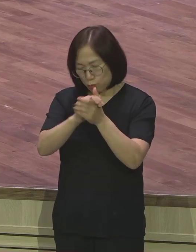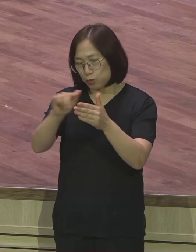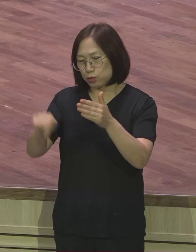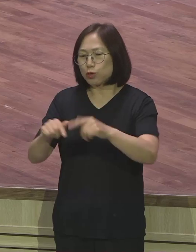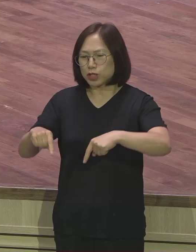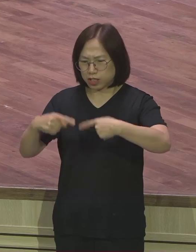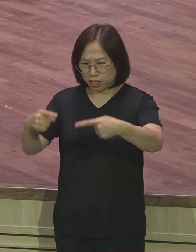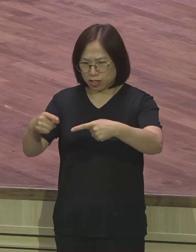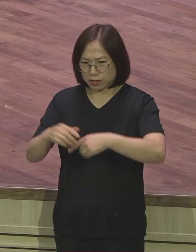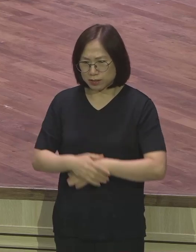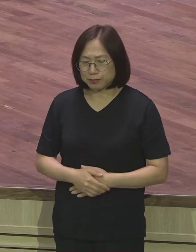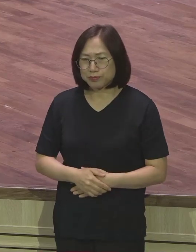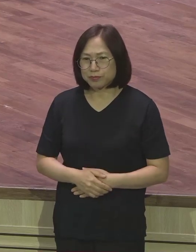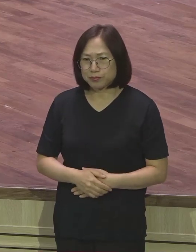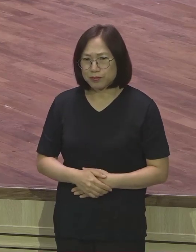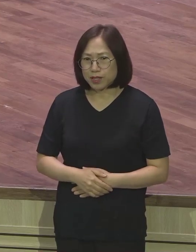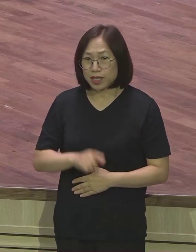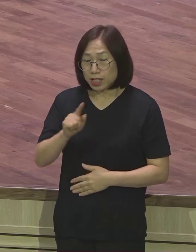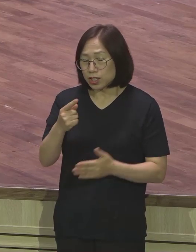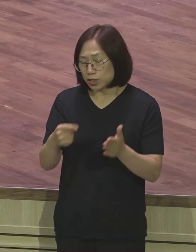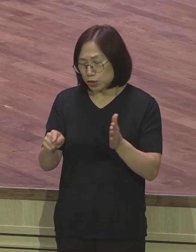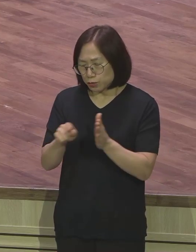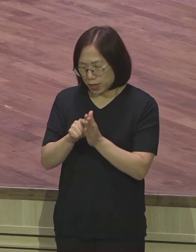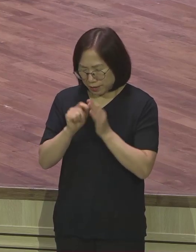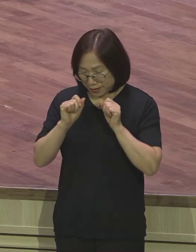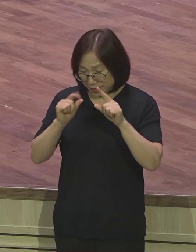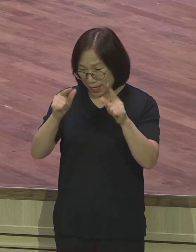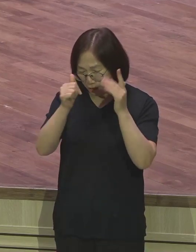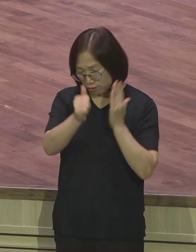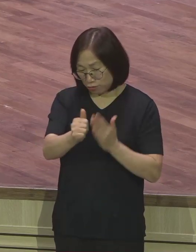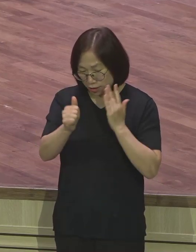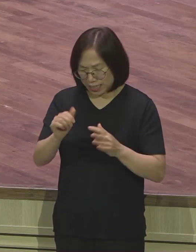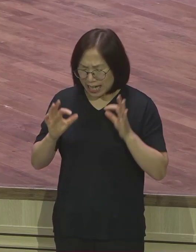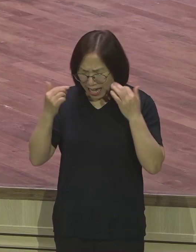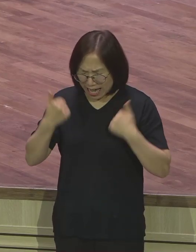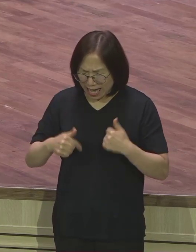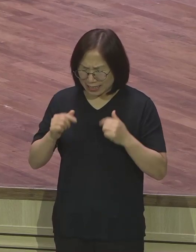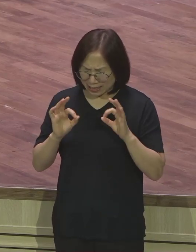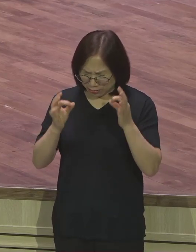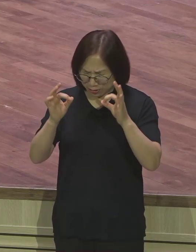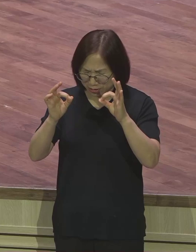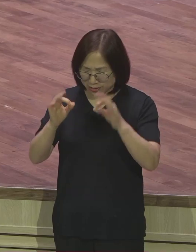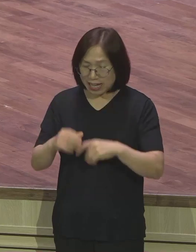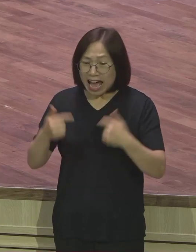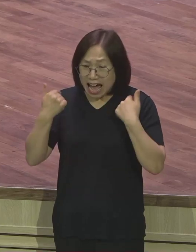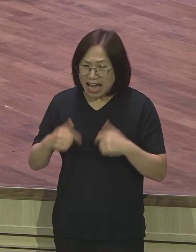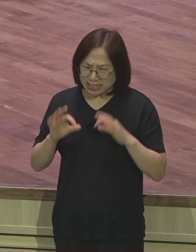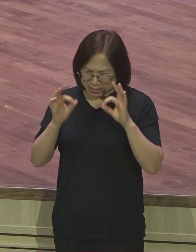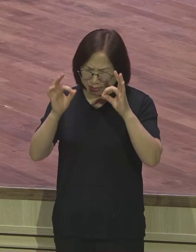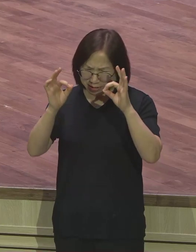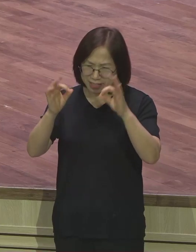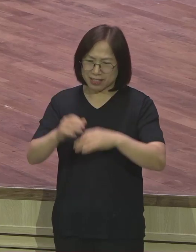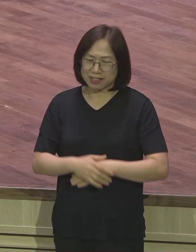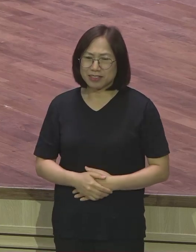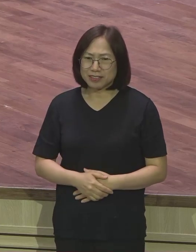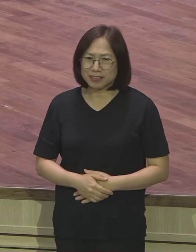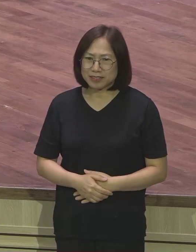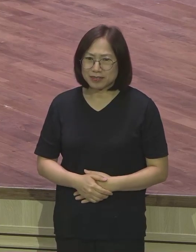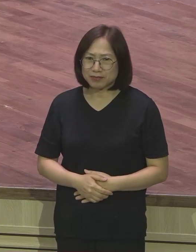오늘 18절에 보니까 이를 위하여 깨어 구하기를 항상 힘쓰라. 항상 힘쓰라. 기도의